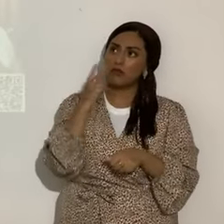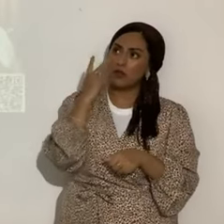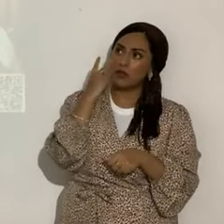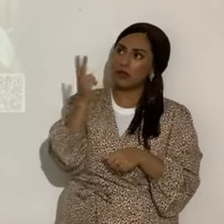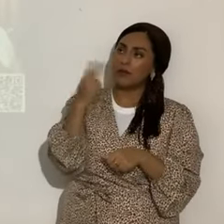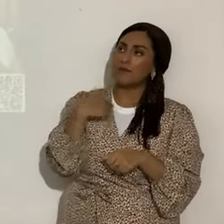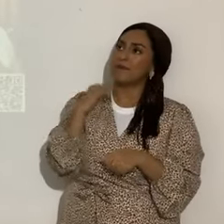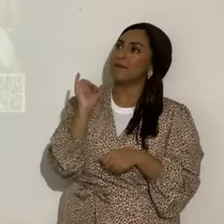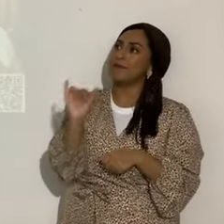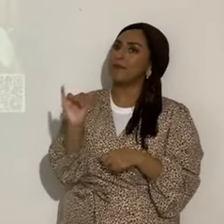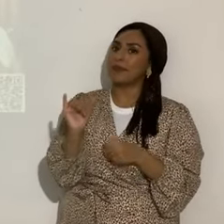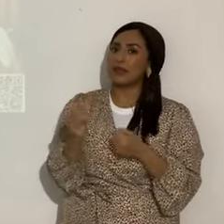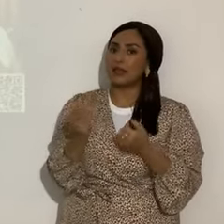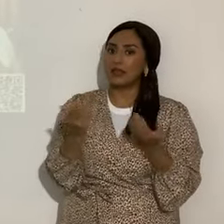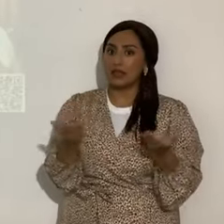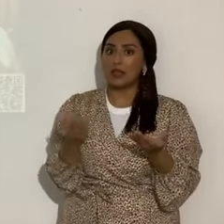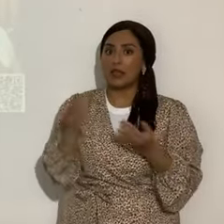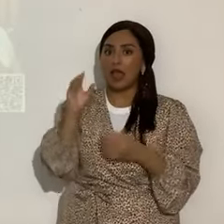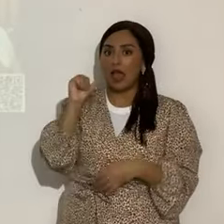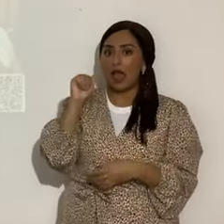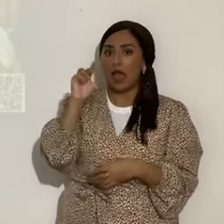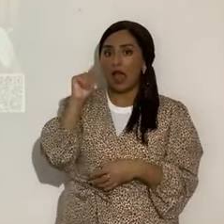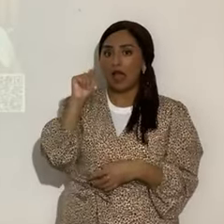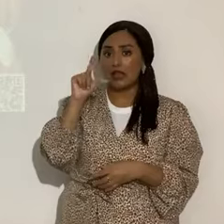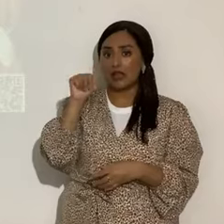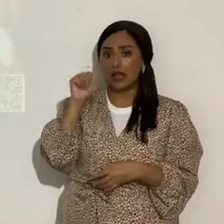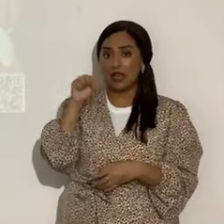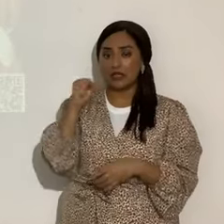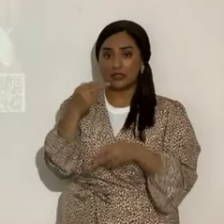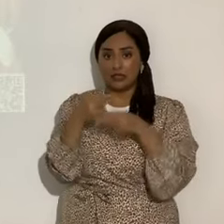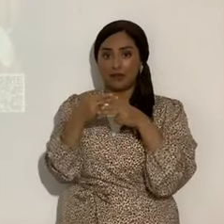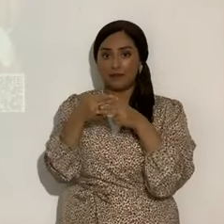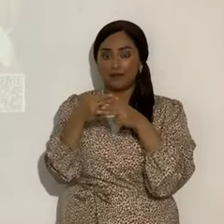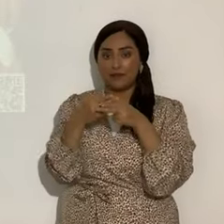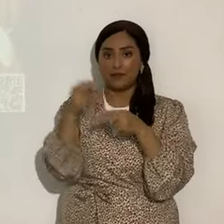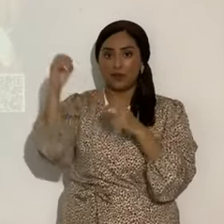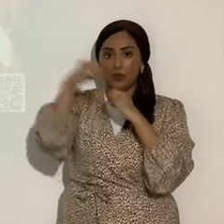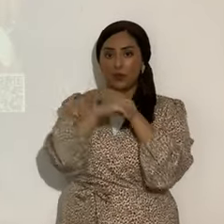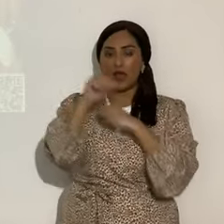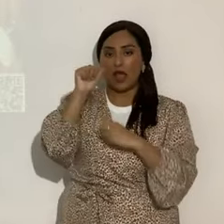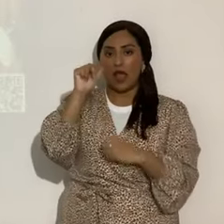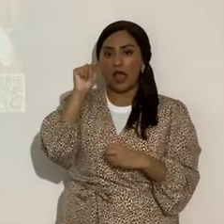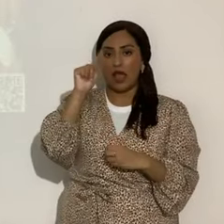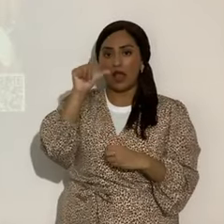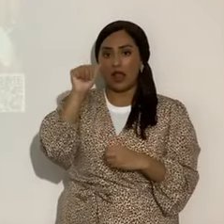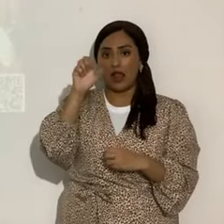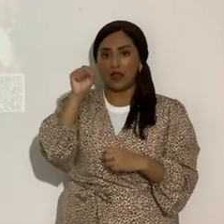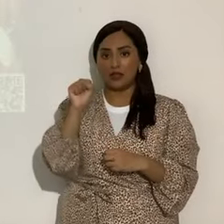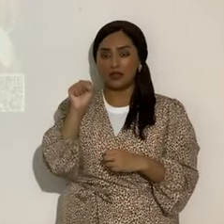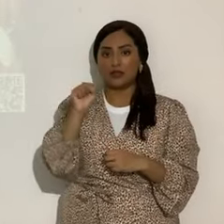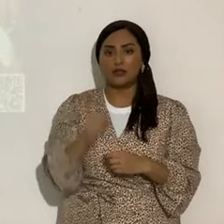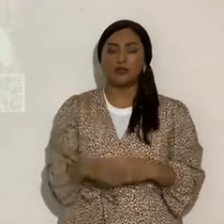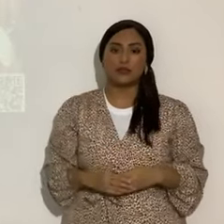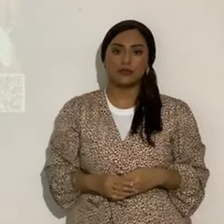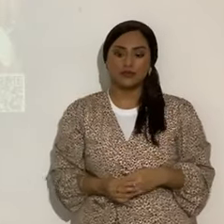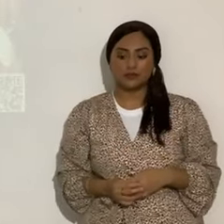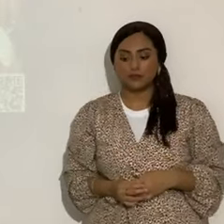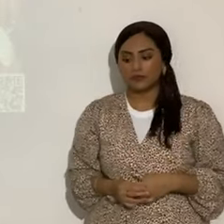es este cometa, el cometa Atlas, el cometa intruso, ¿sí? Ahora, ¿por qué le